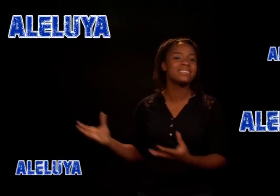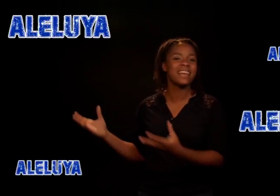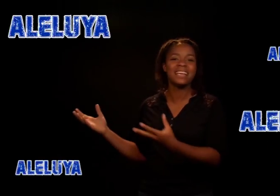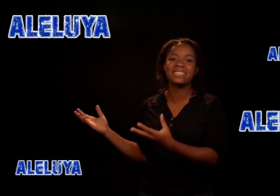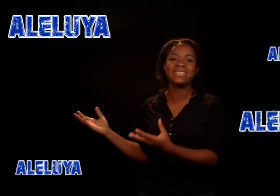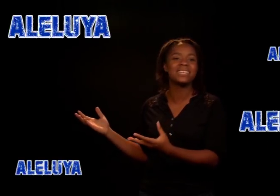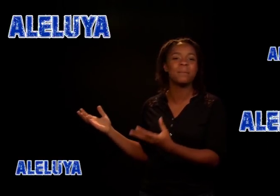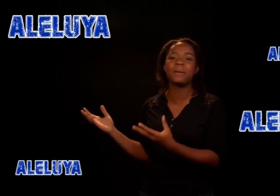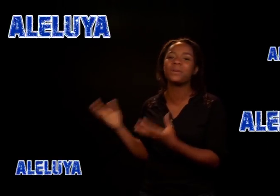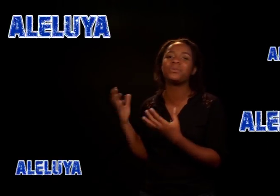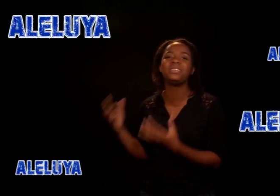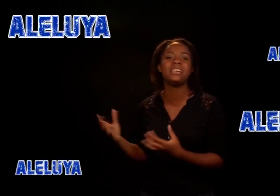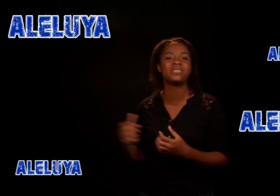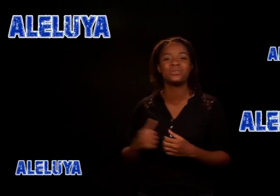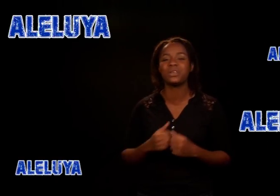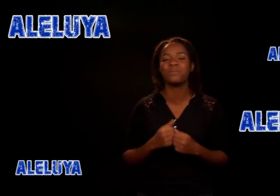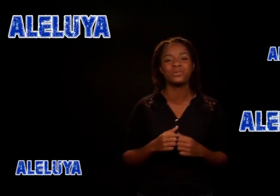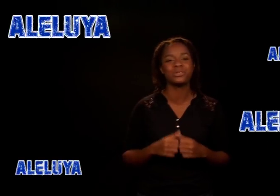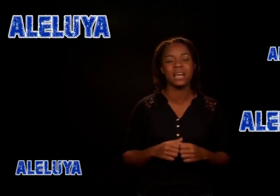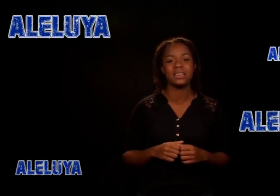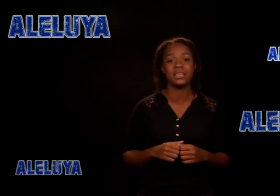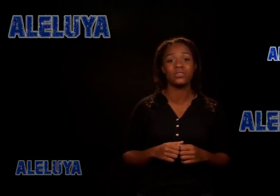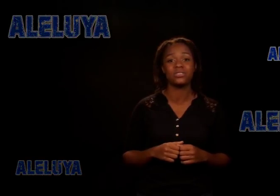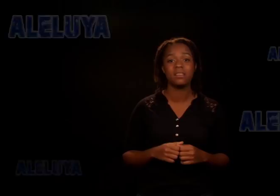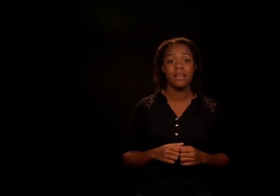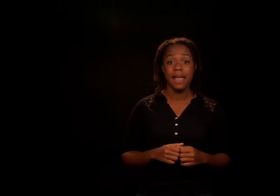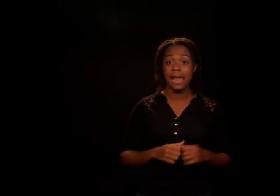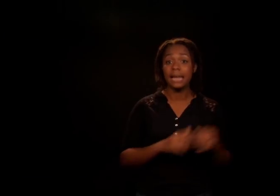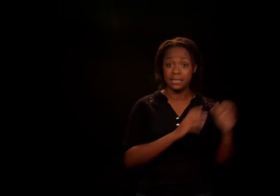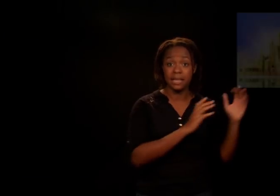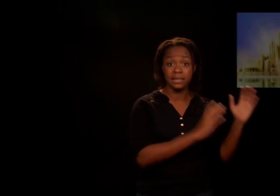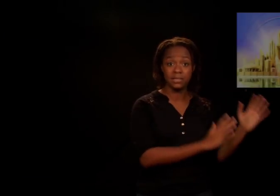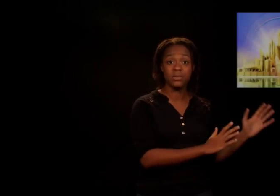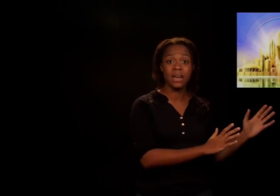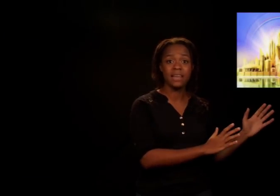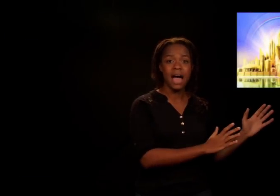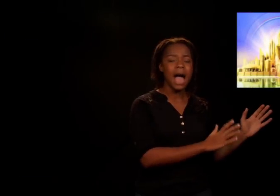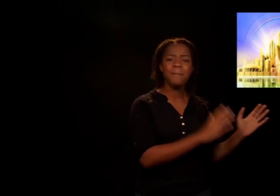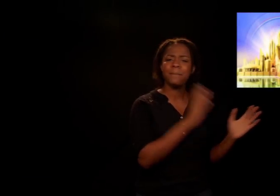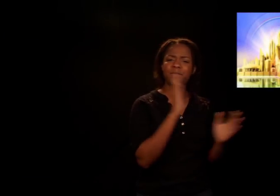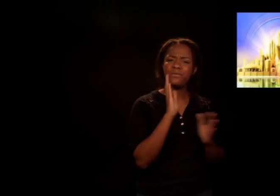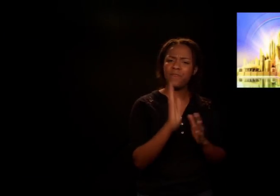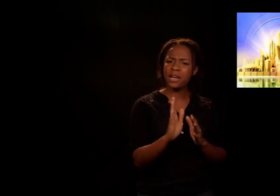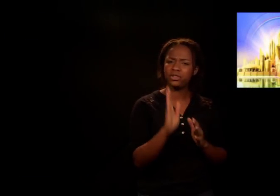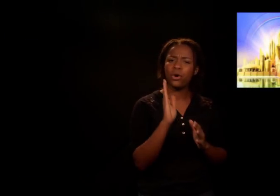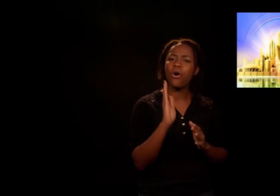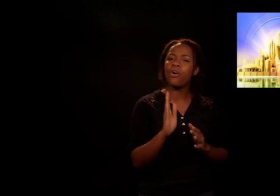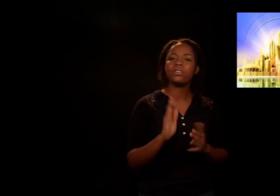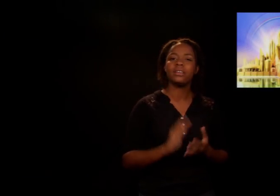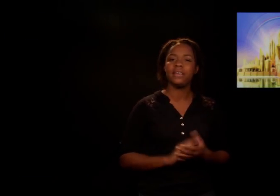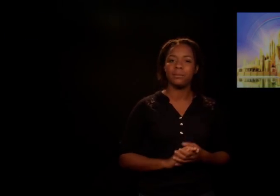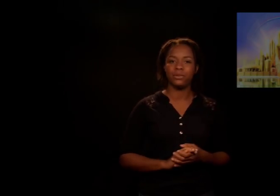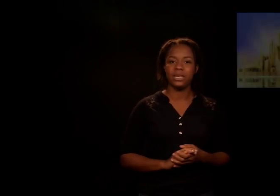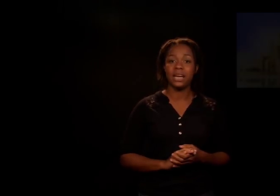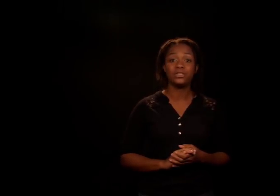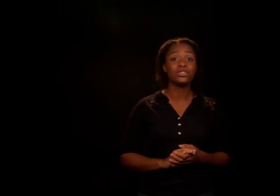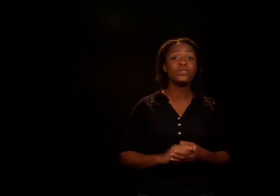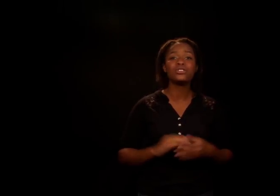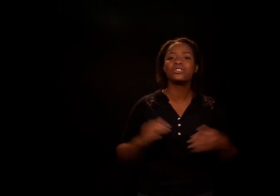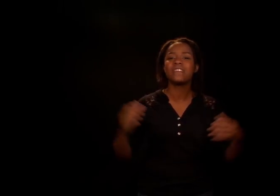celestes repercutían sus hermosos cánticos. En la santa ciudad hay perfecto orden y armonía. Todos los